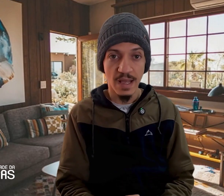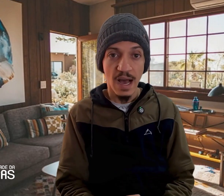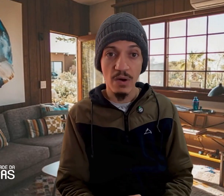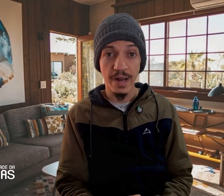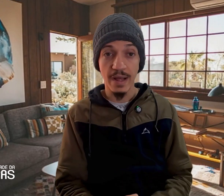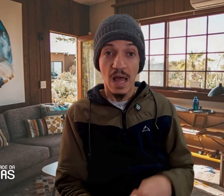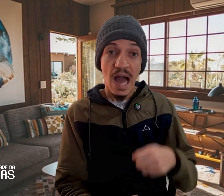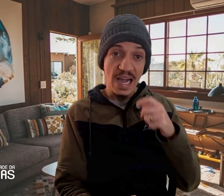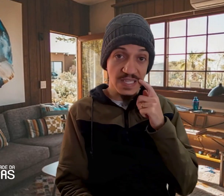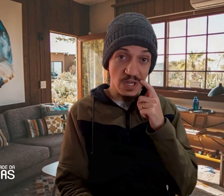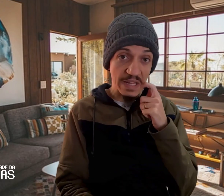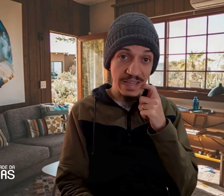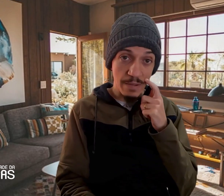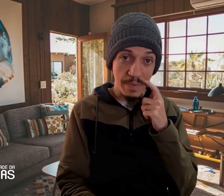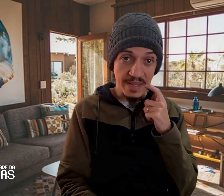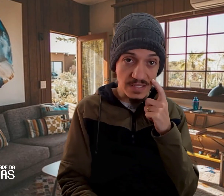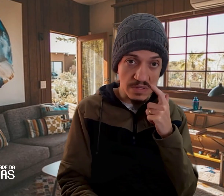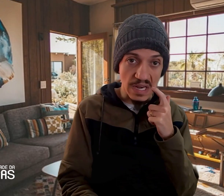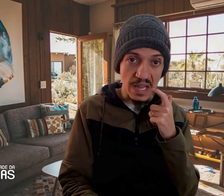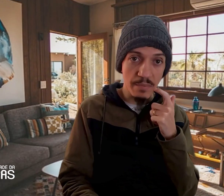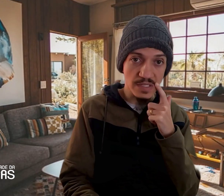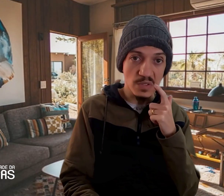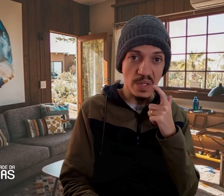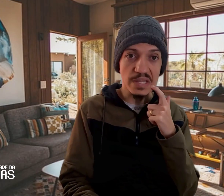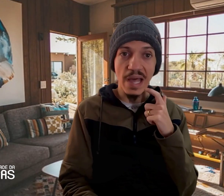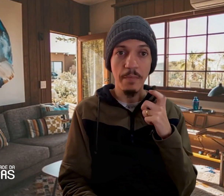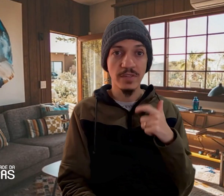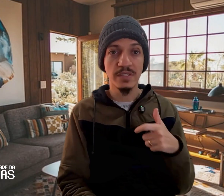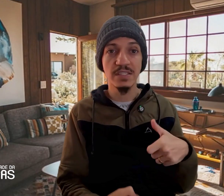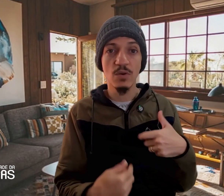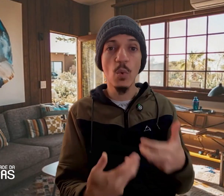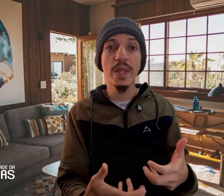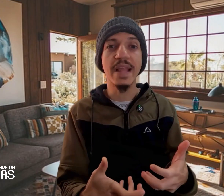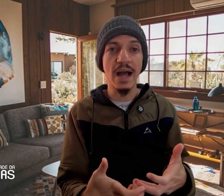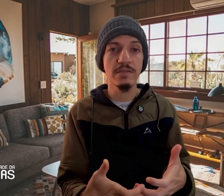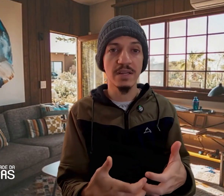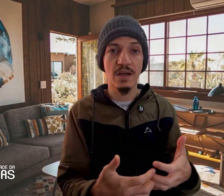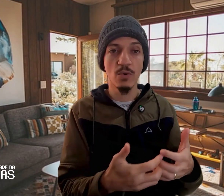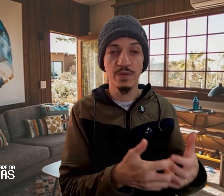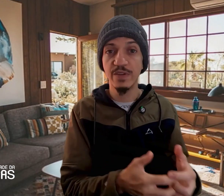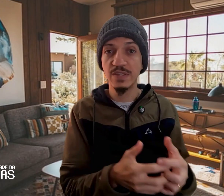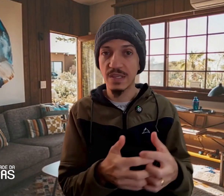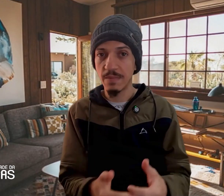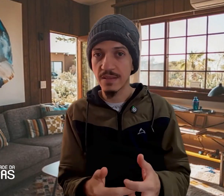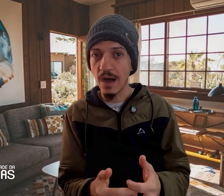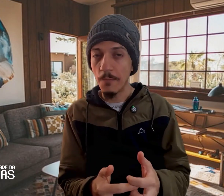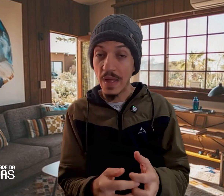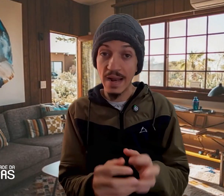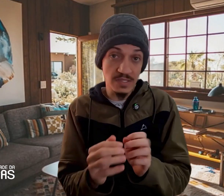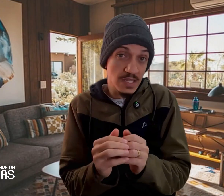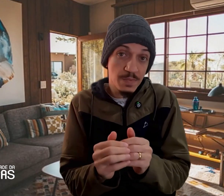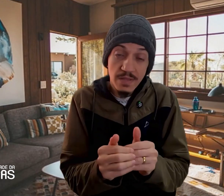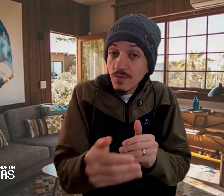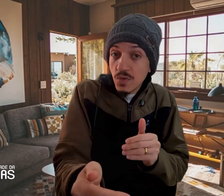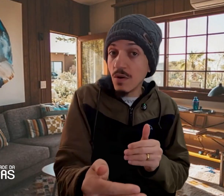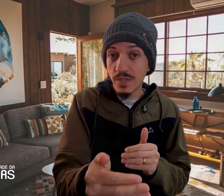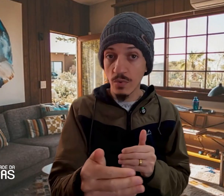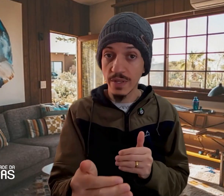Agora, a questão da interpretação da Libras e do intérprete, desse cuidado da saúde física e mental, ela diz respeito não só ao seu cuidado